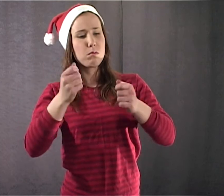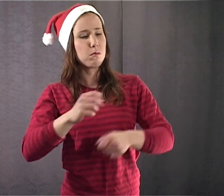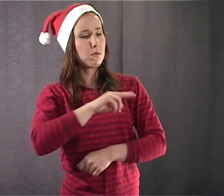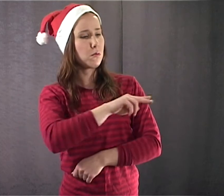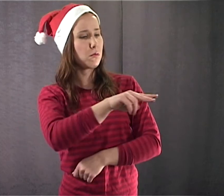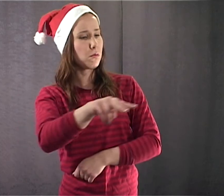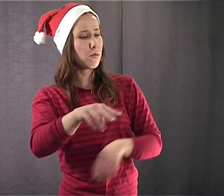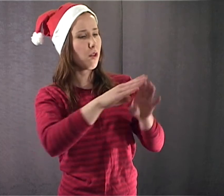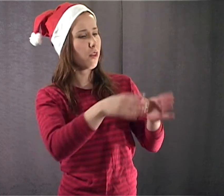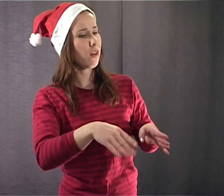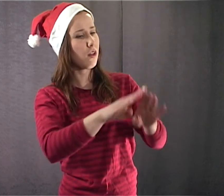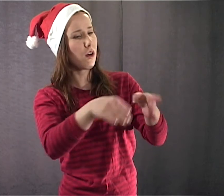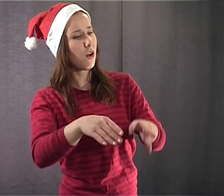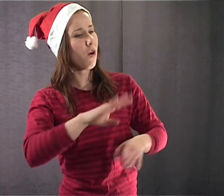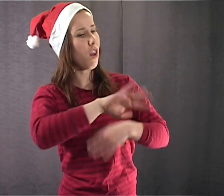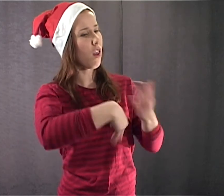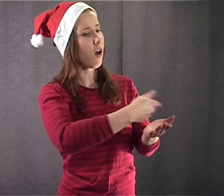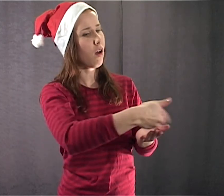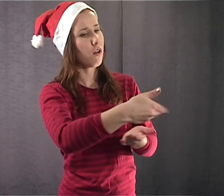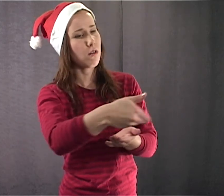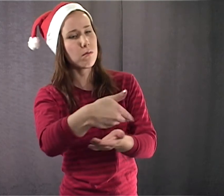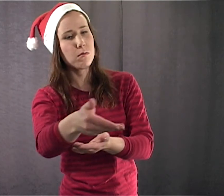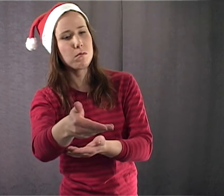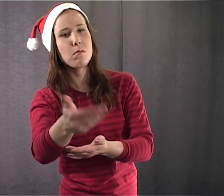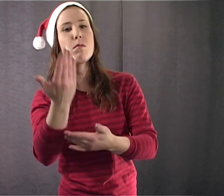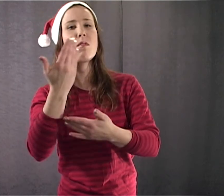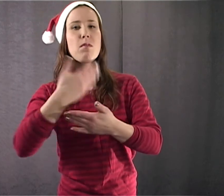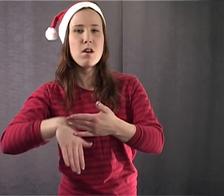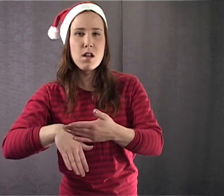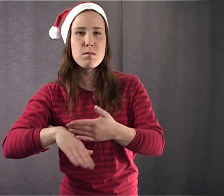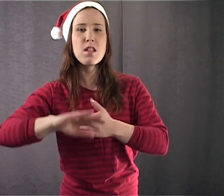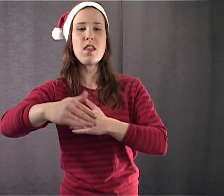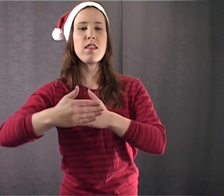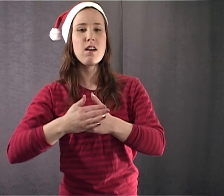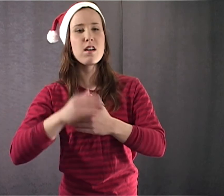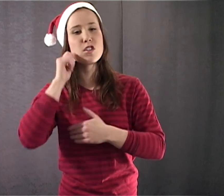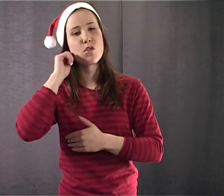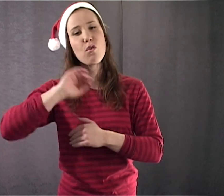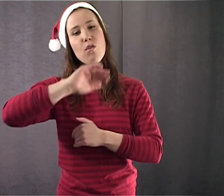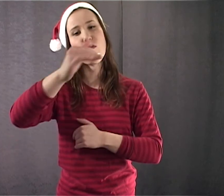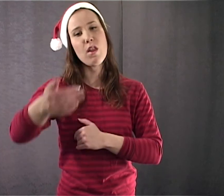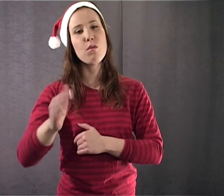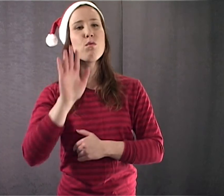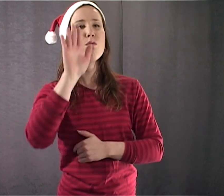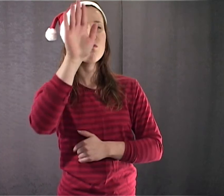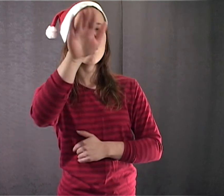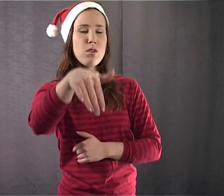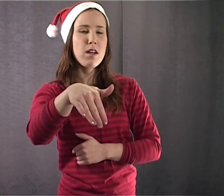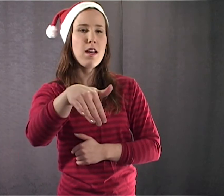talosta taloon. Kun kaikki lahjat on jaettu, tontut lähtevät takaisin kohti korvatunturia. Pukki on